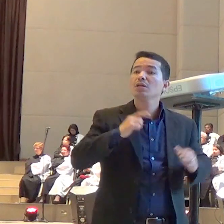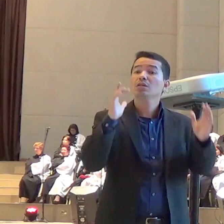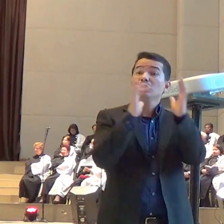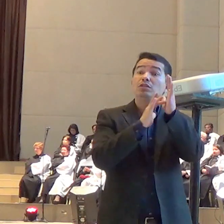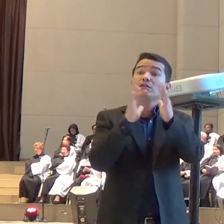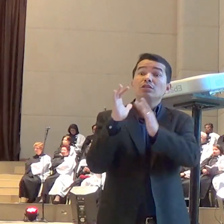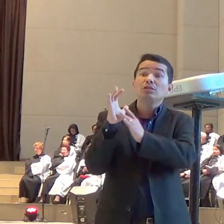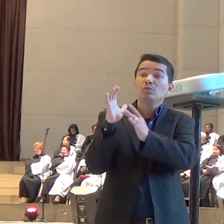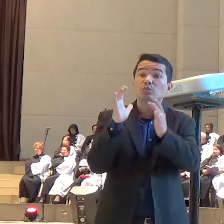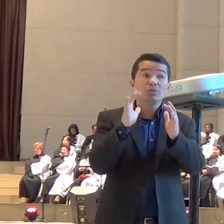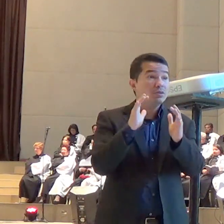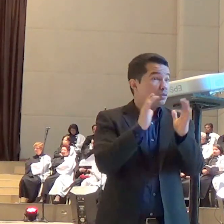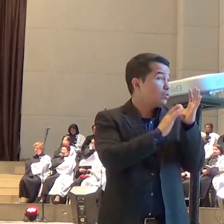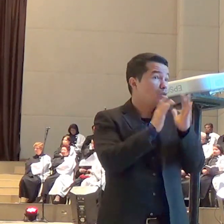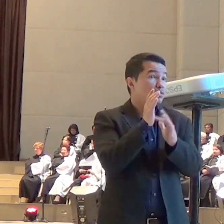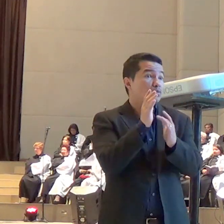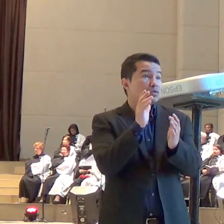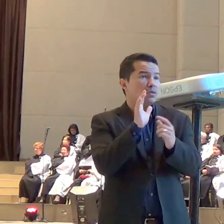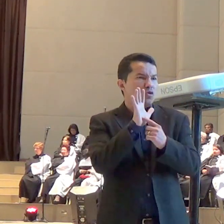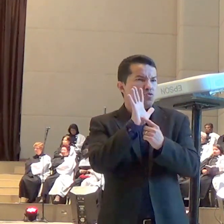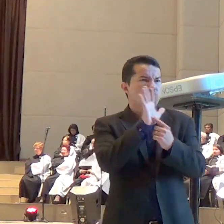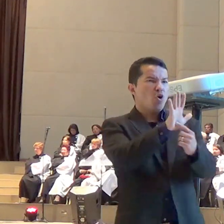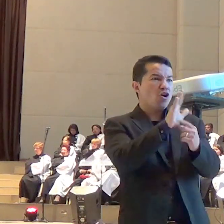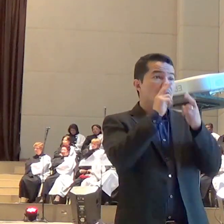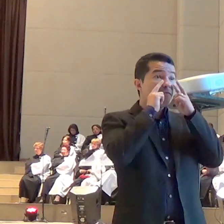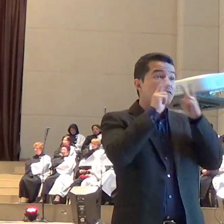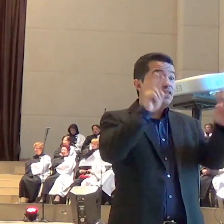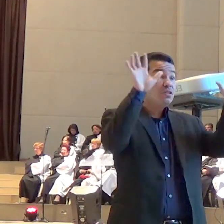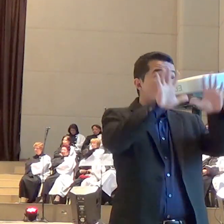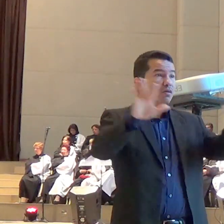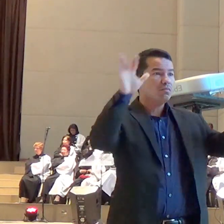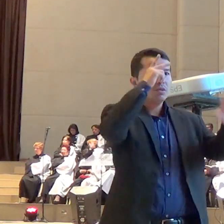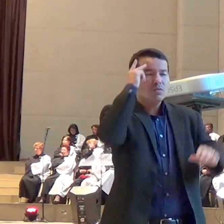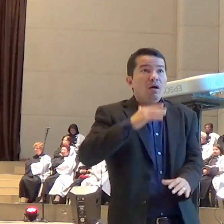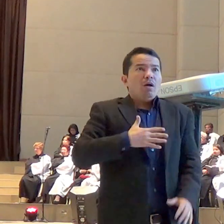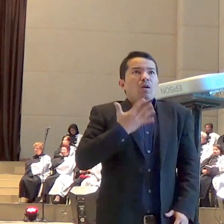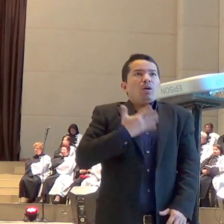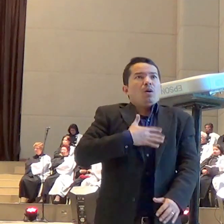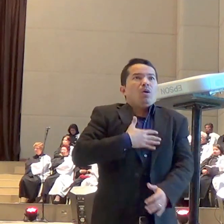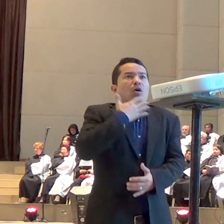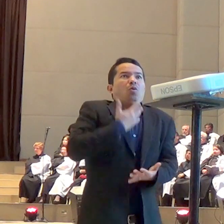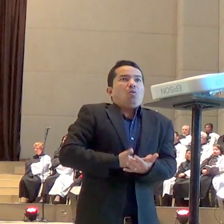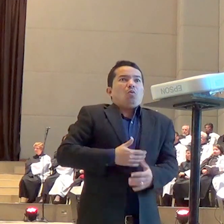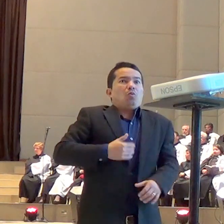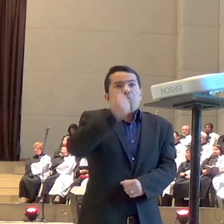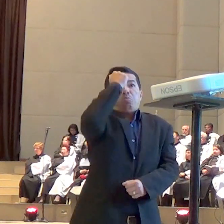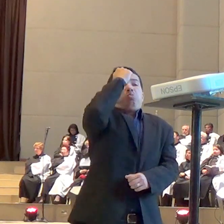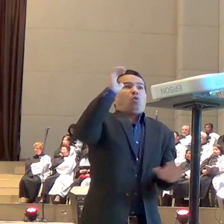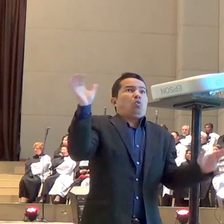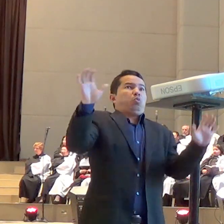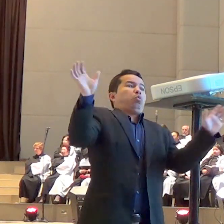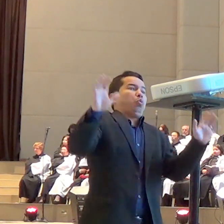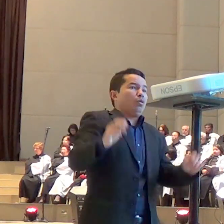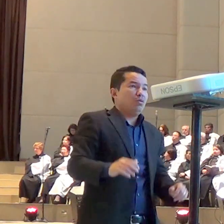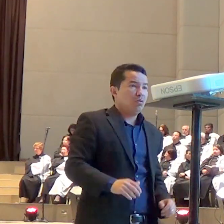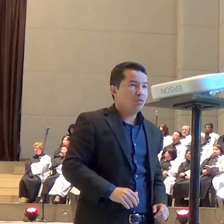trabalho dos anjos que estão trabalhando naquela região através de sonhos. eu me lembro de uma aldeia numa